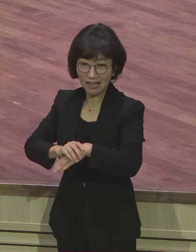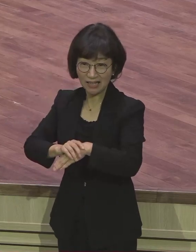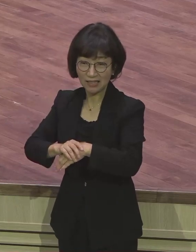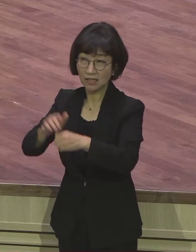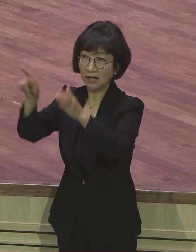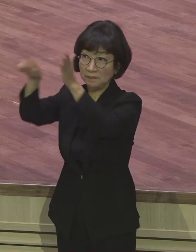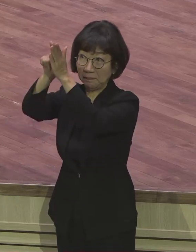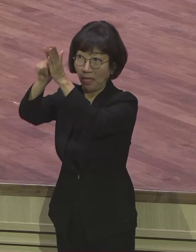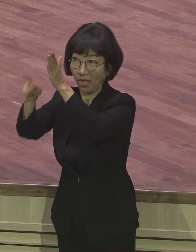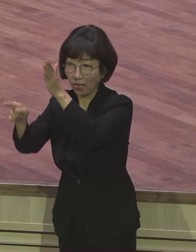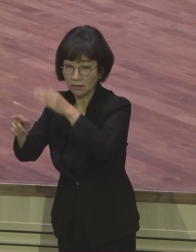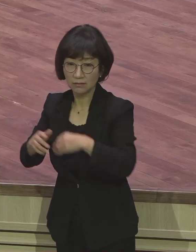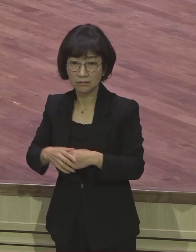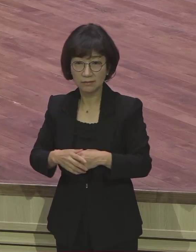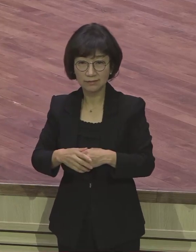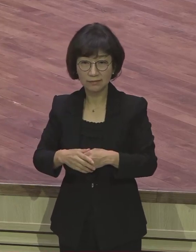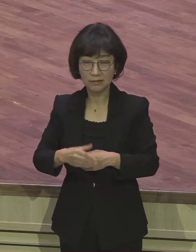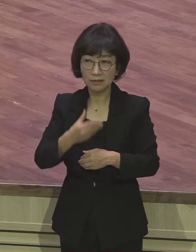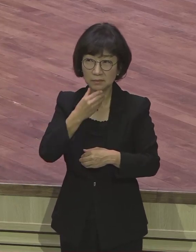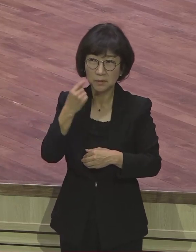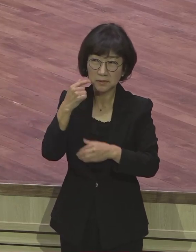복음을 불신한다는 뜻이에요. 무슨 말이에요?